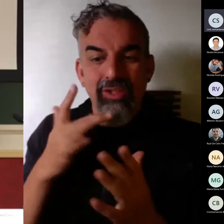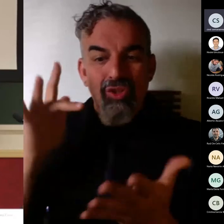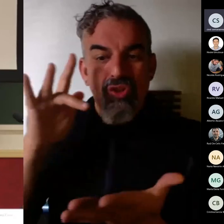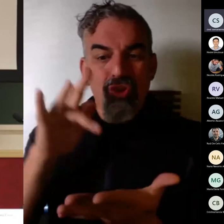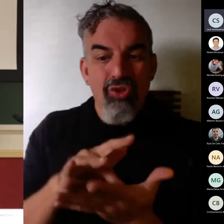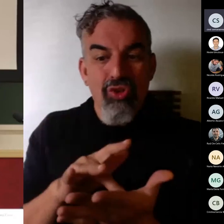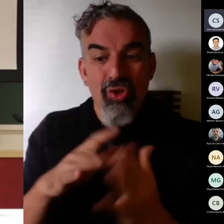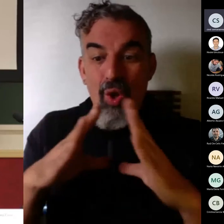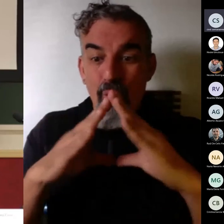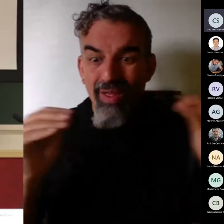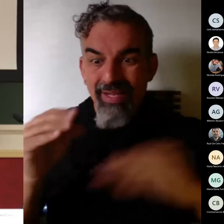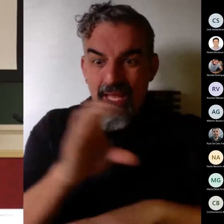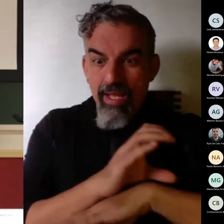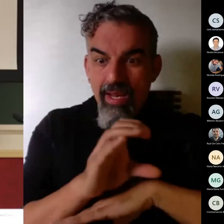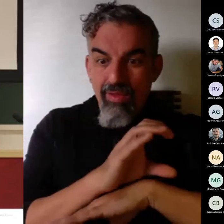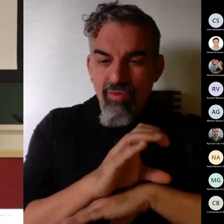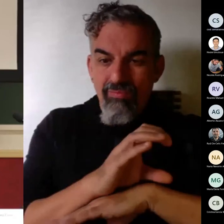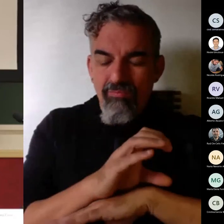primero de carrera